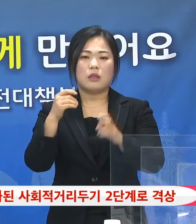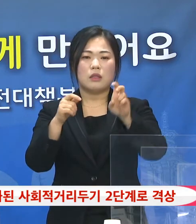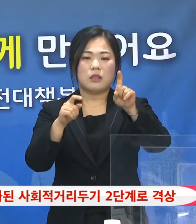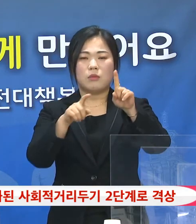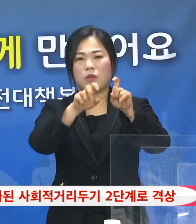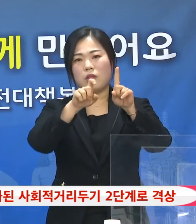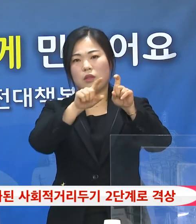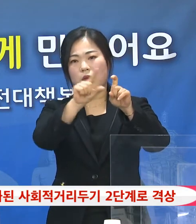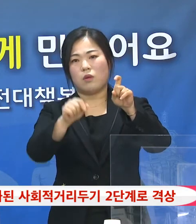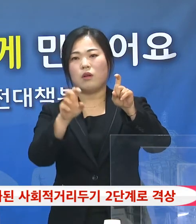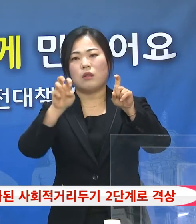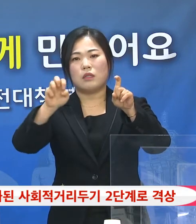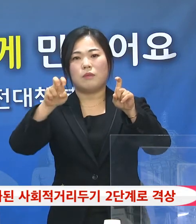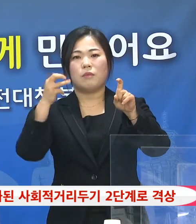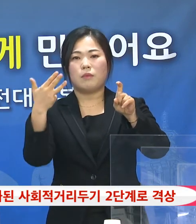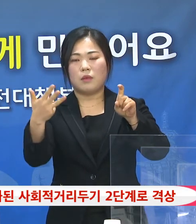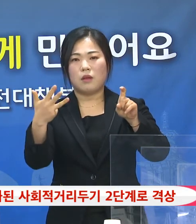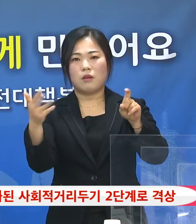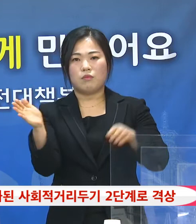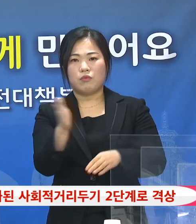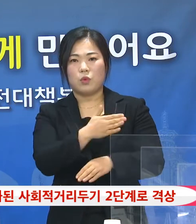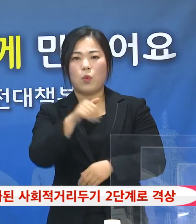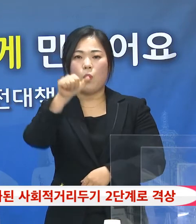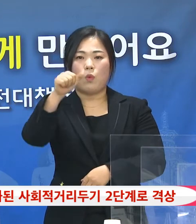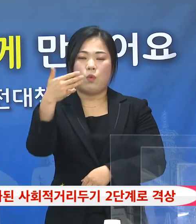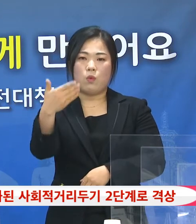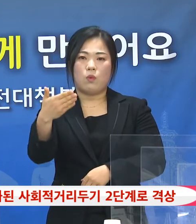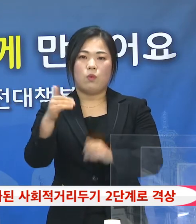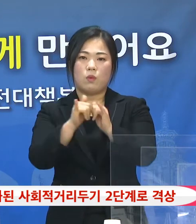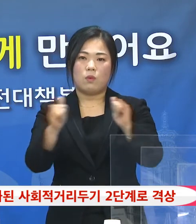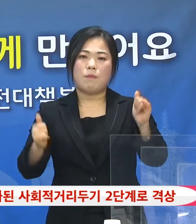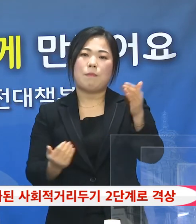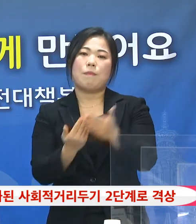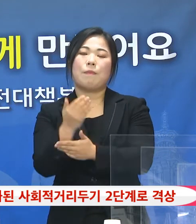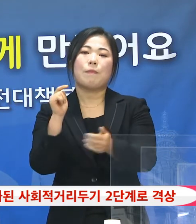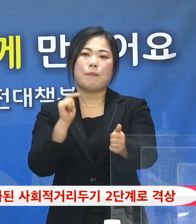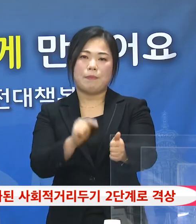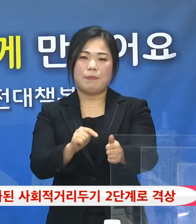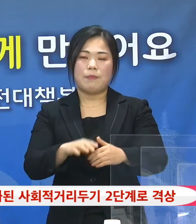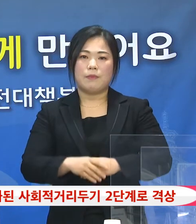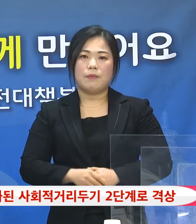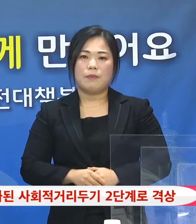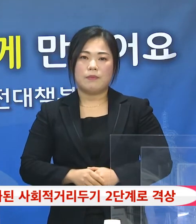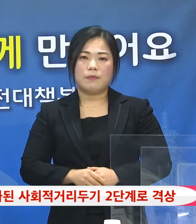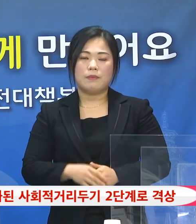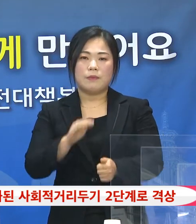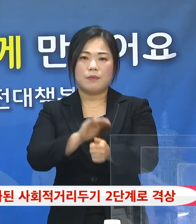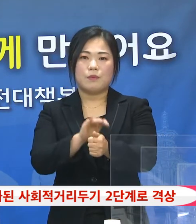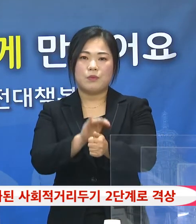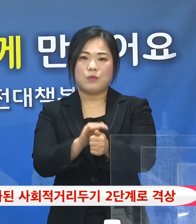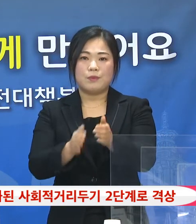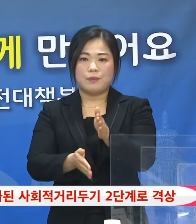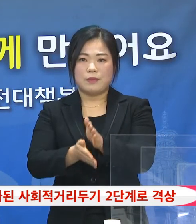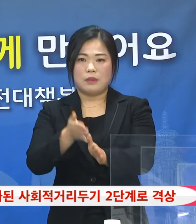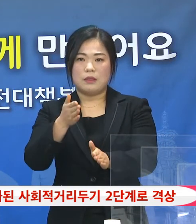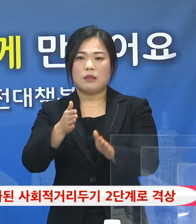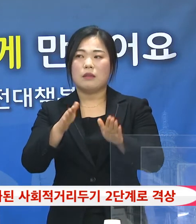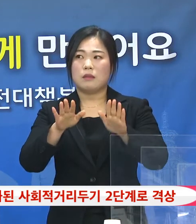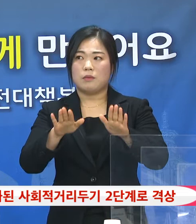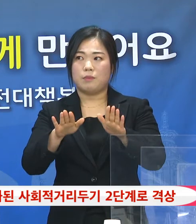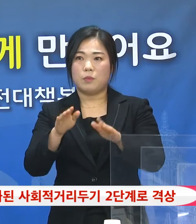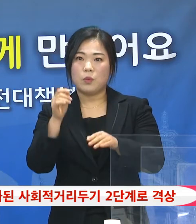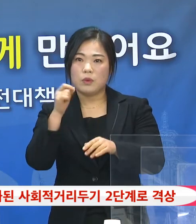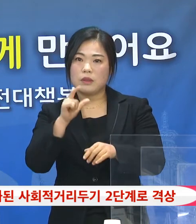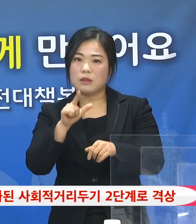59명의 확진자가 발생하였습니다. 이에 우리시에서는 조금 후인 19일 0시부터